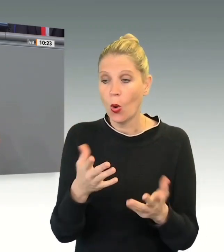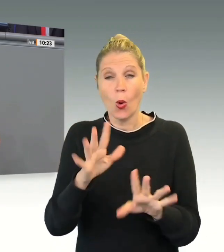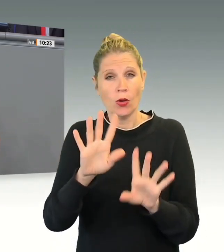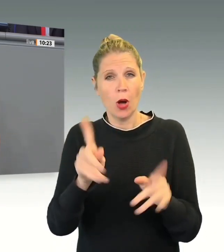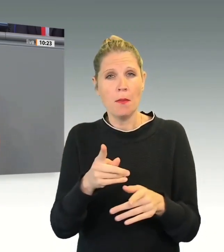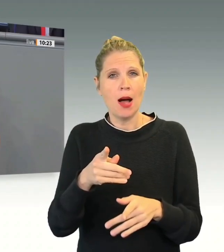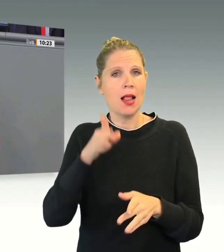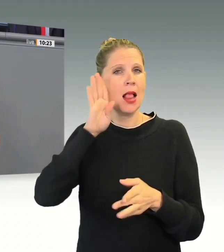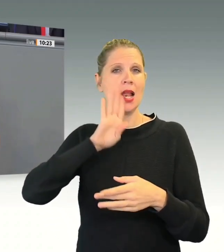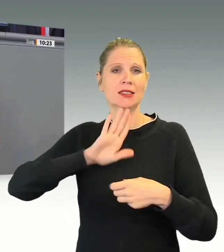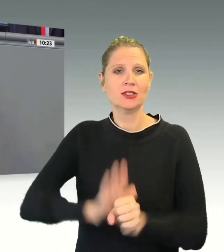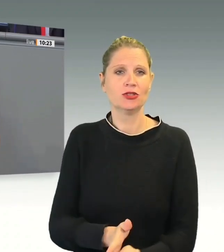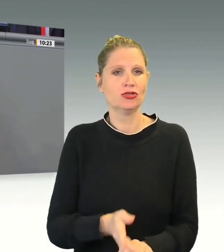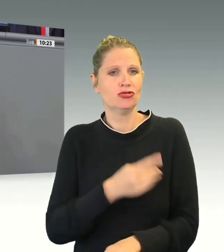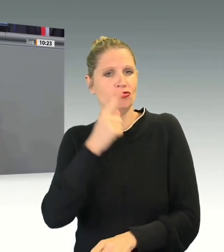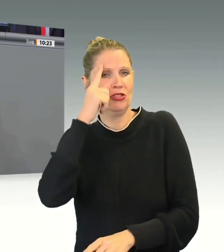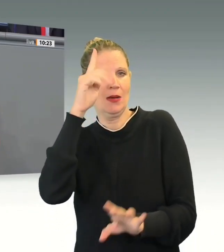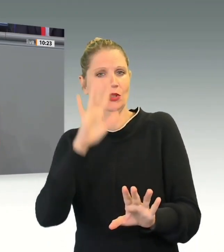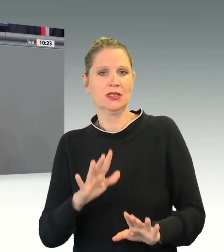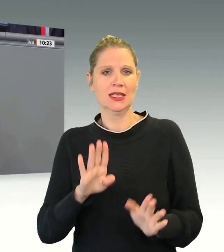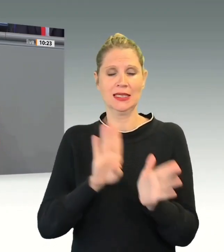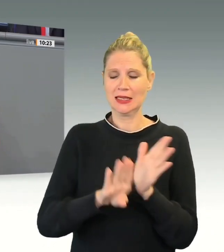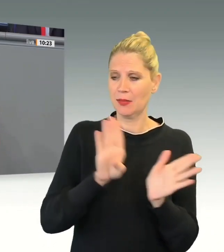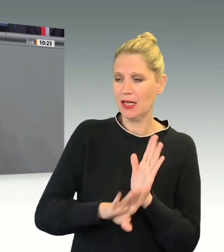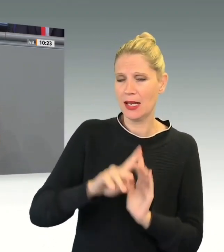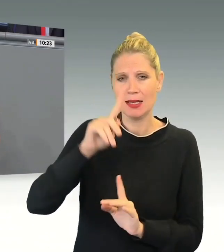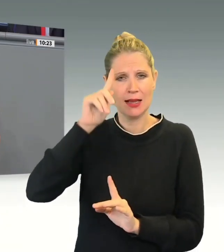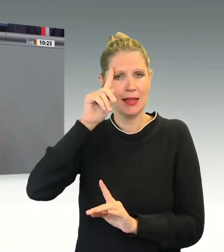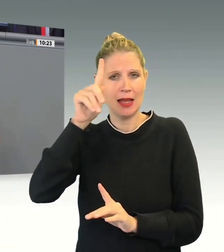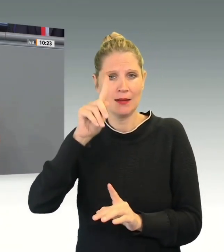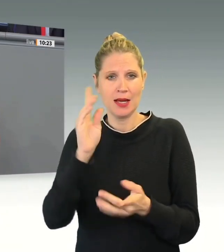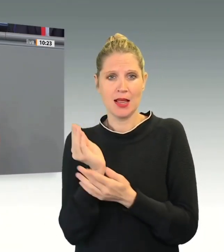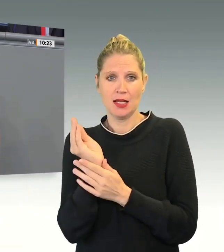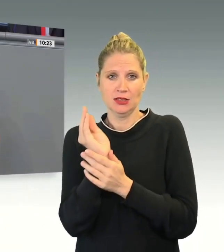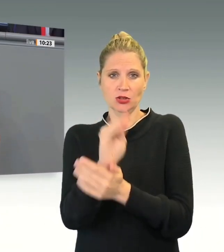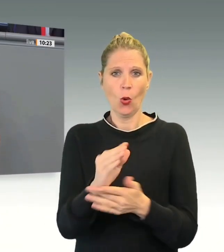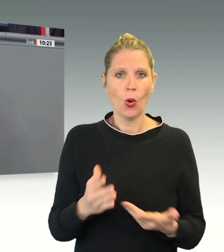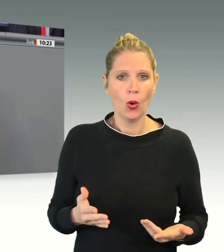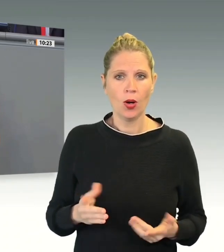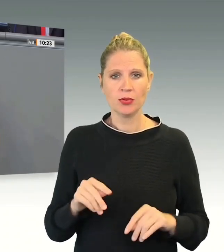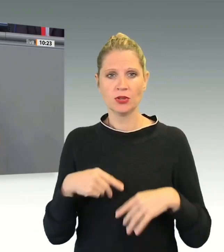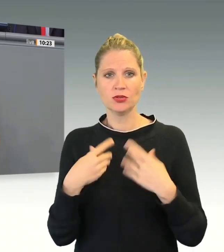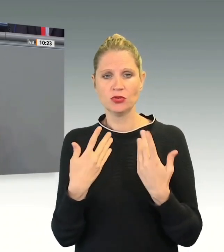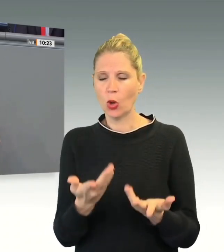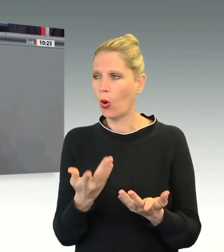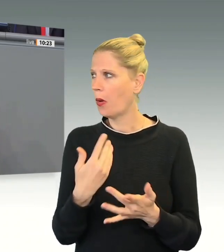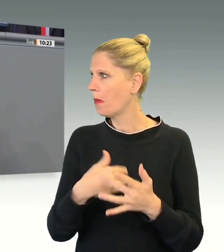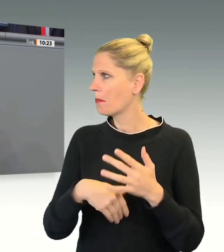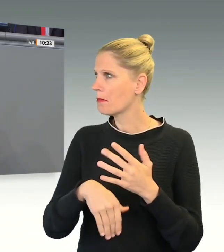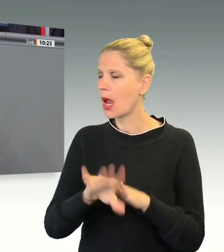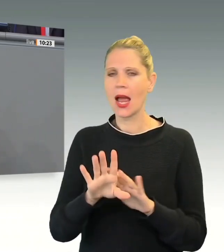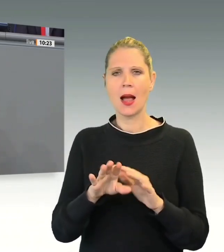Land in Bezug auf Flüchtlinge befördert wird. Das finde ich peinlich und Ihrer nicht würdig, auch insbesondere